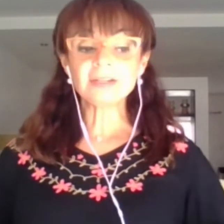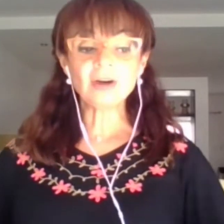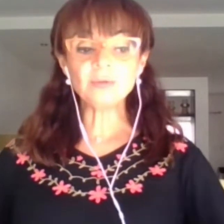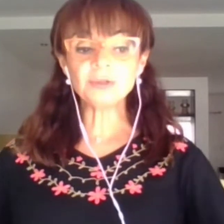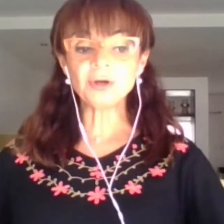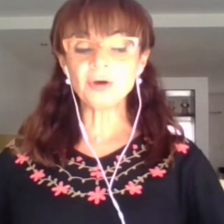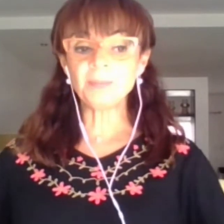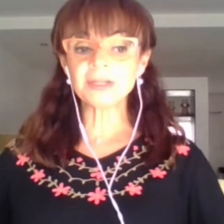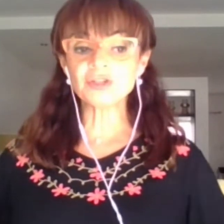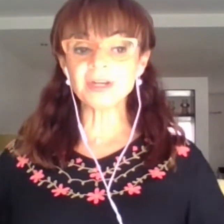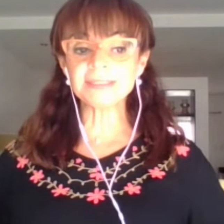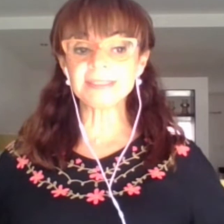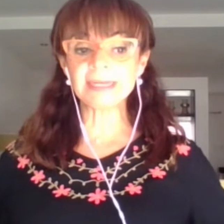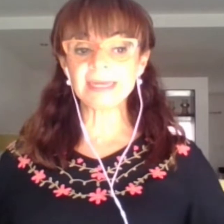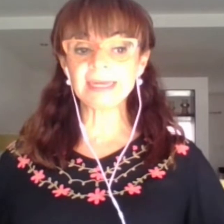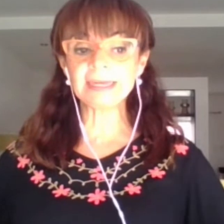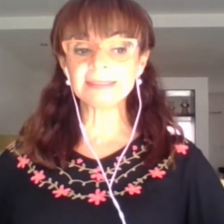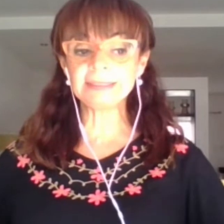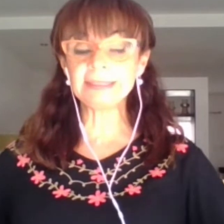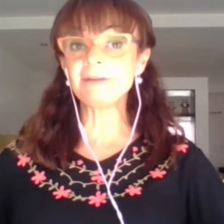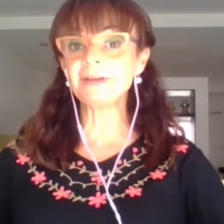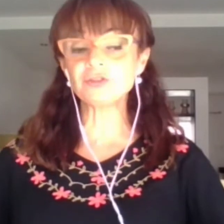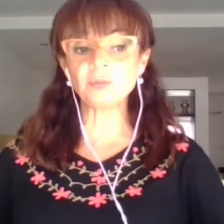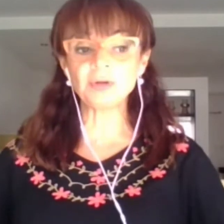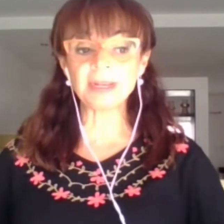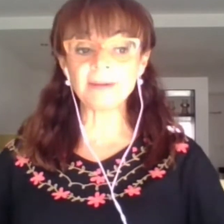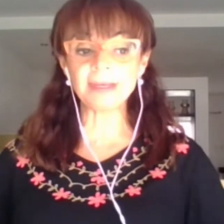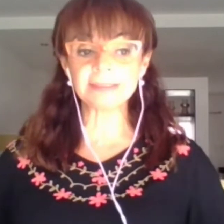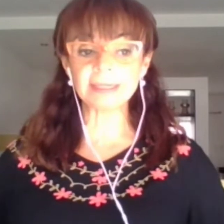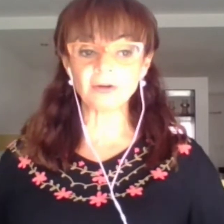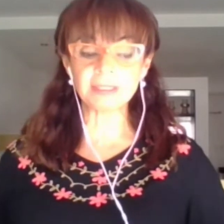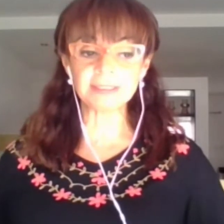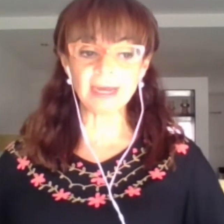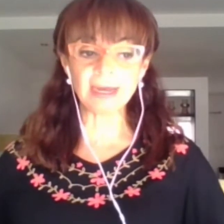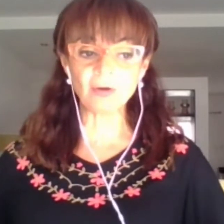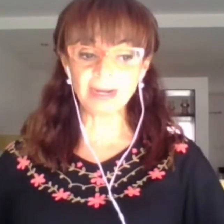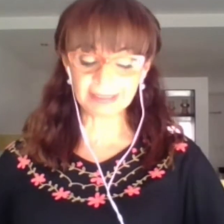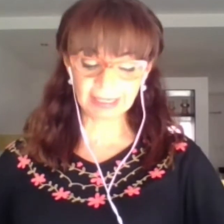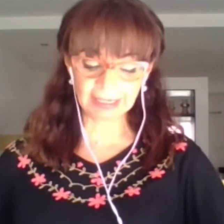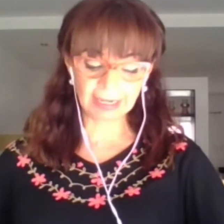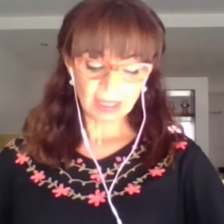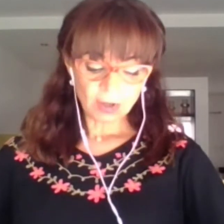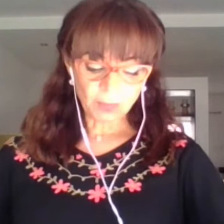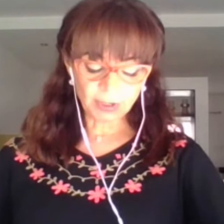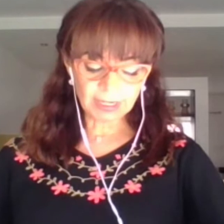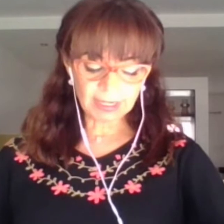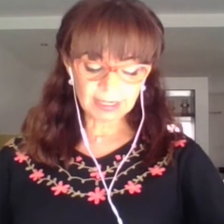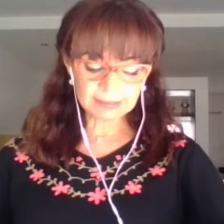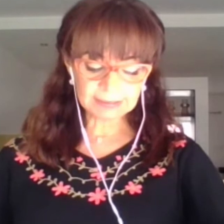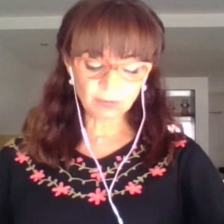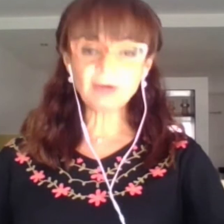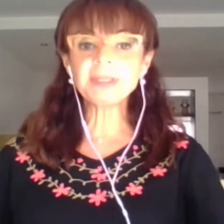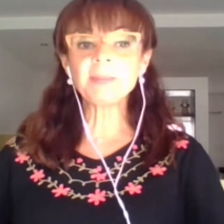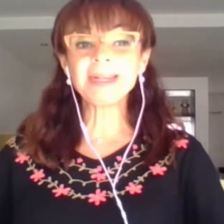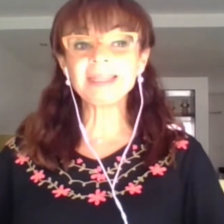Así es, los adultos mayores y que están indefensos y vulnerables están con esta cuarentena. Porque